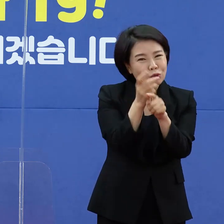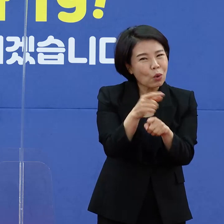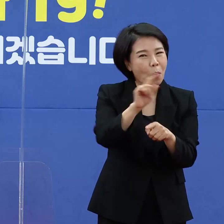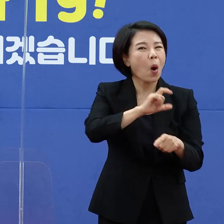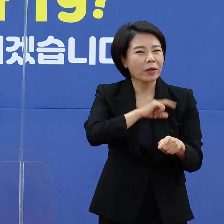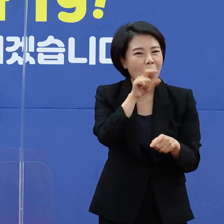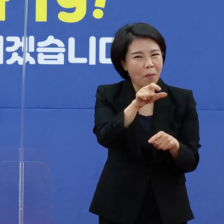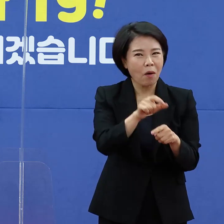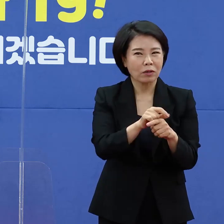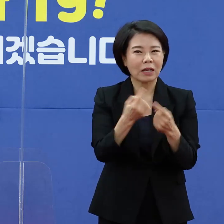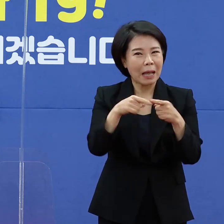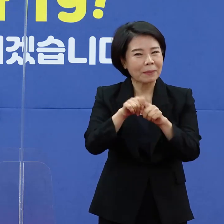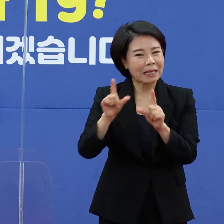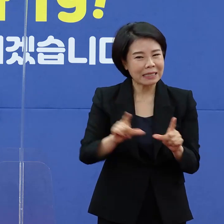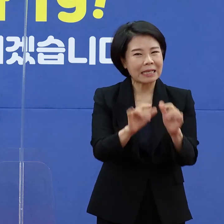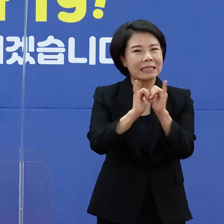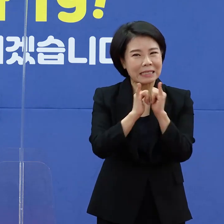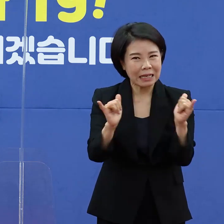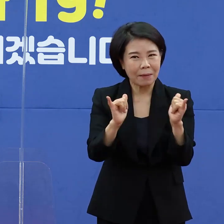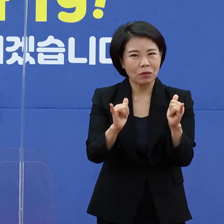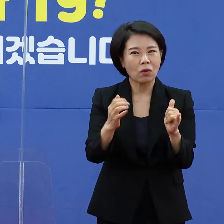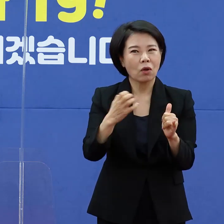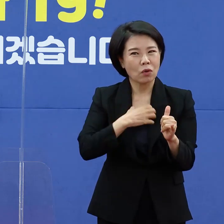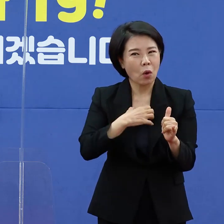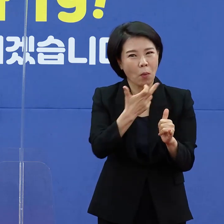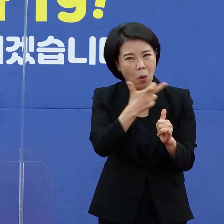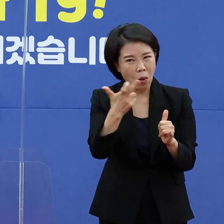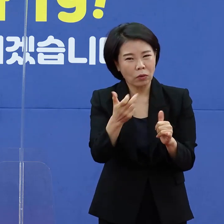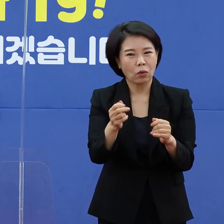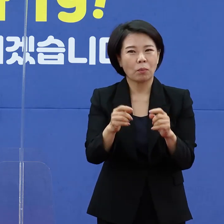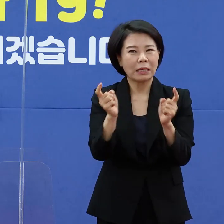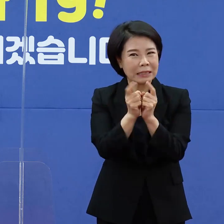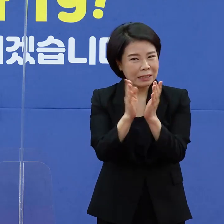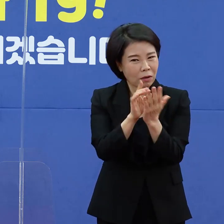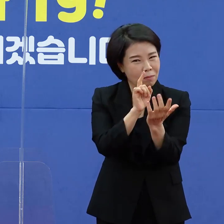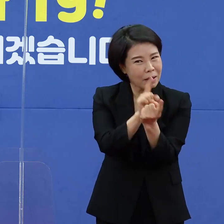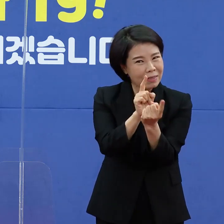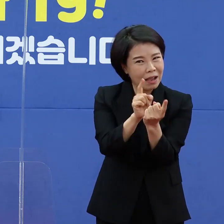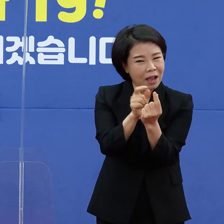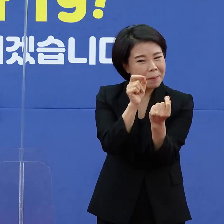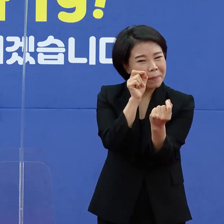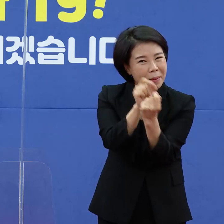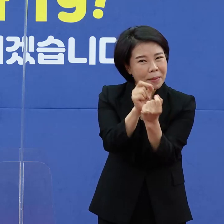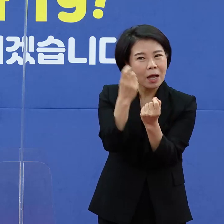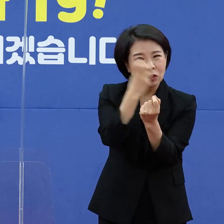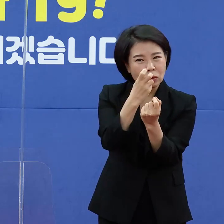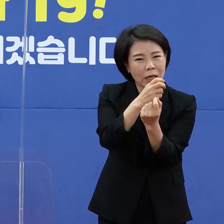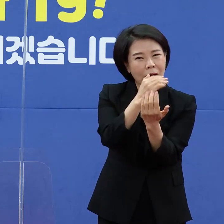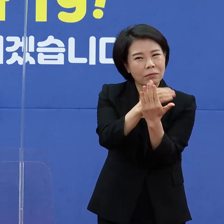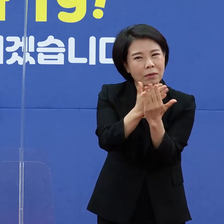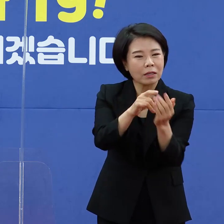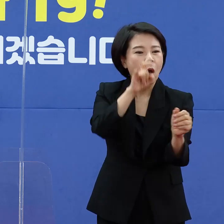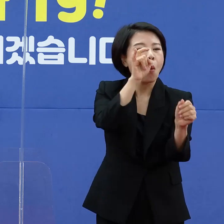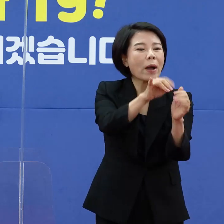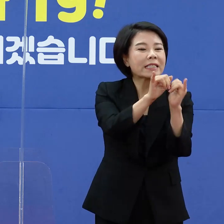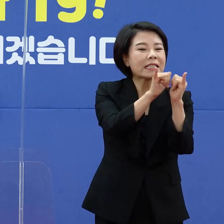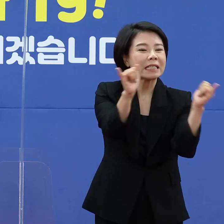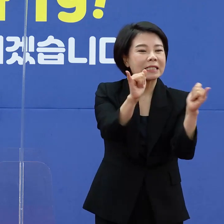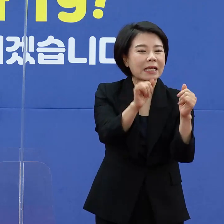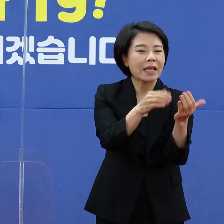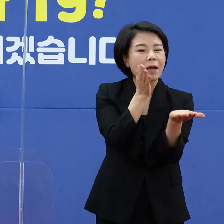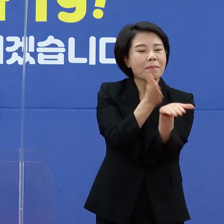동거, 가족 및 고위험 3종 시설 내 밀접 접촉자 조사 등 확진자의